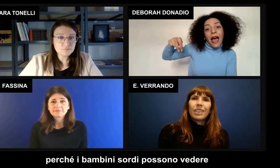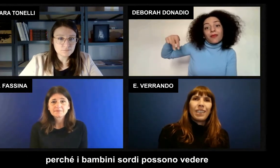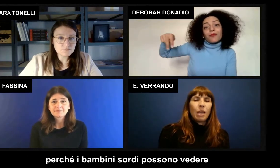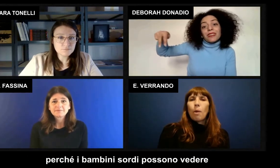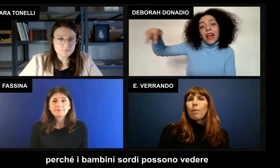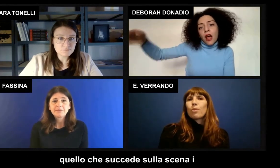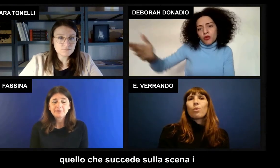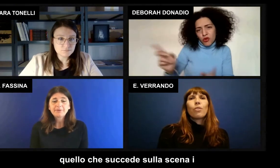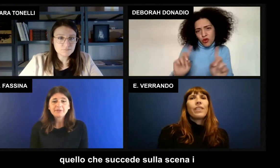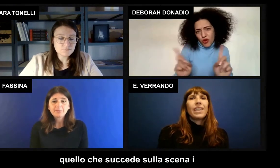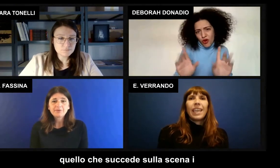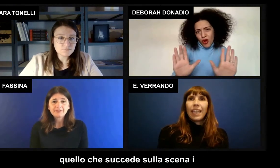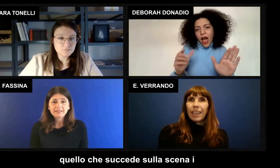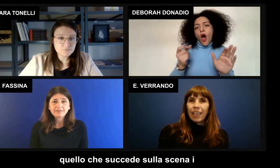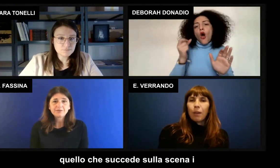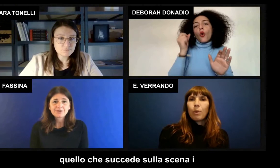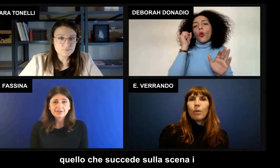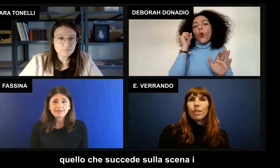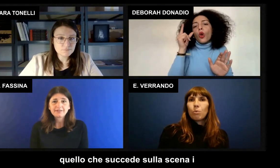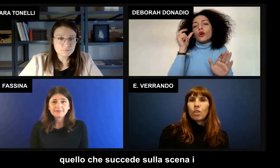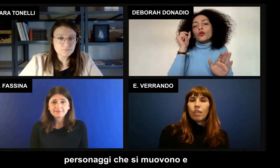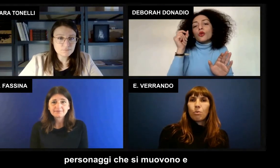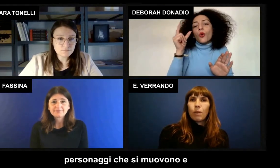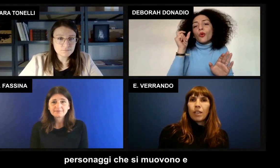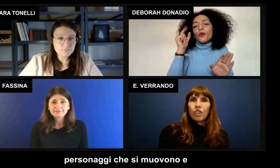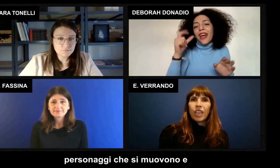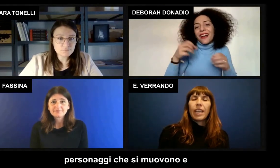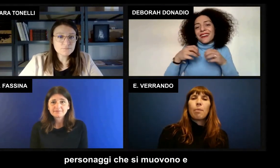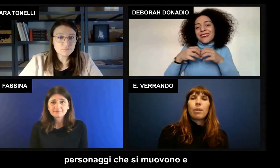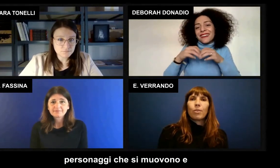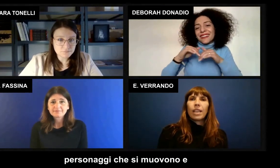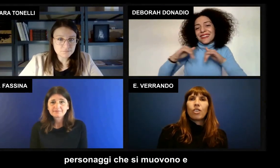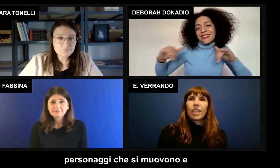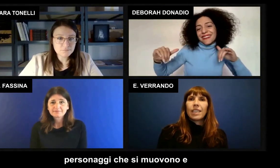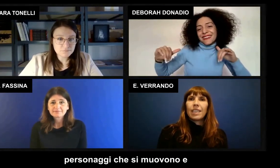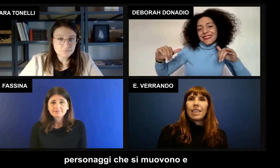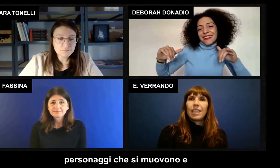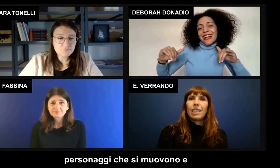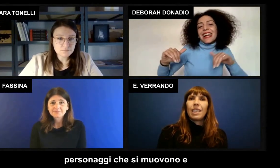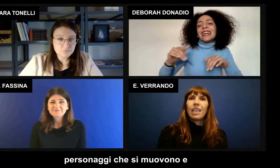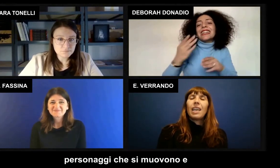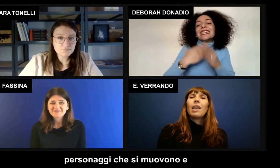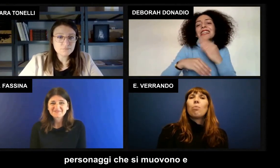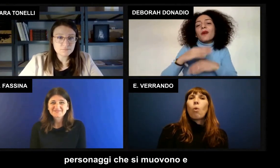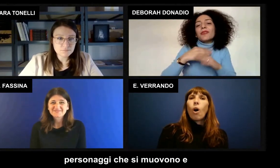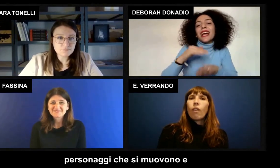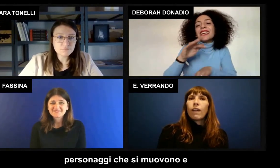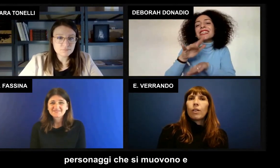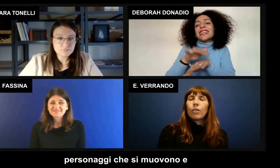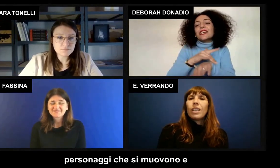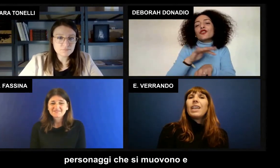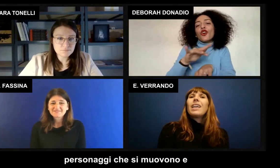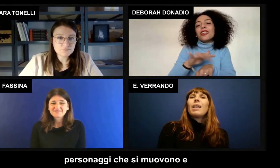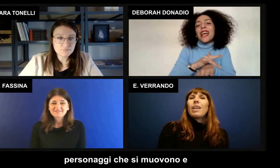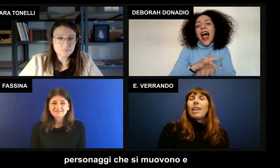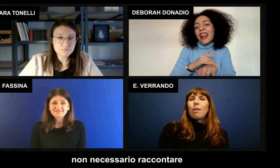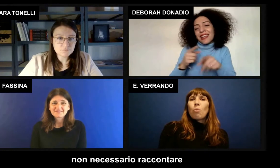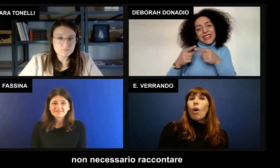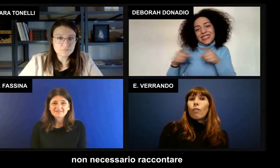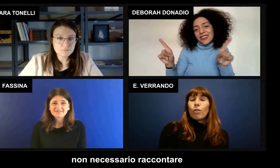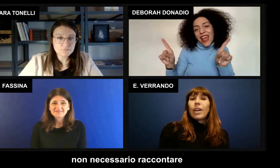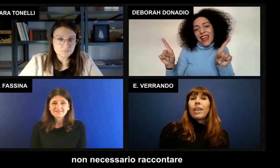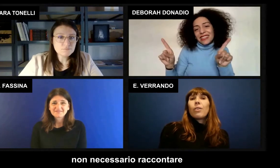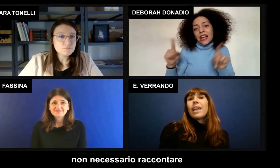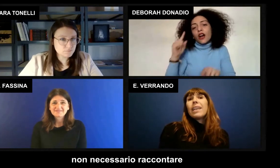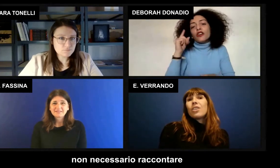sordi possono vedere quello che succede sulla scena i personaggi che si muovono e